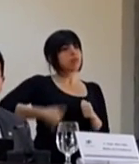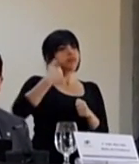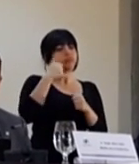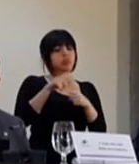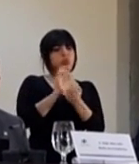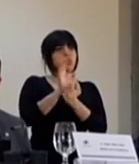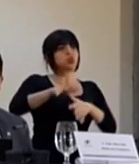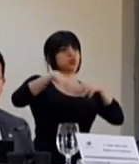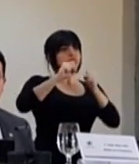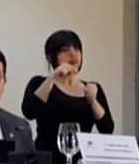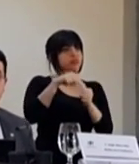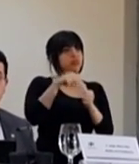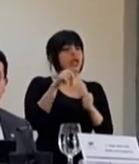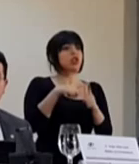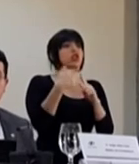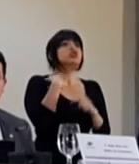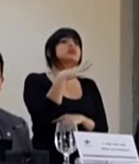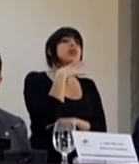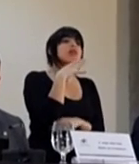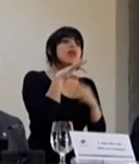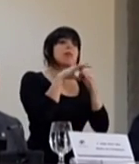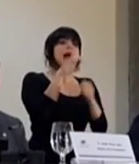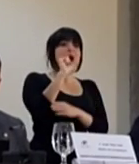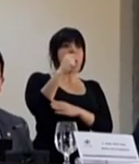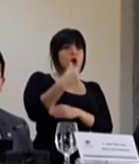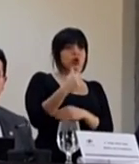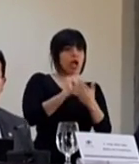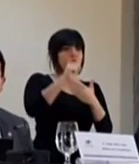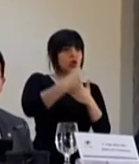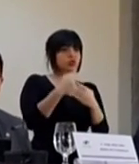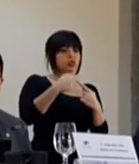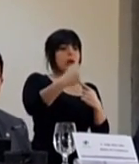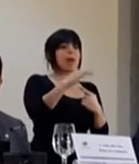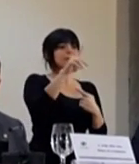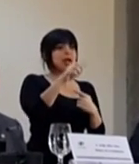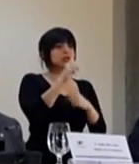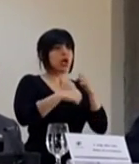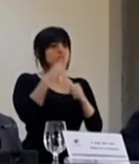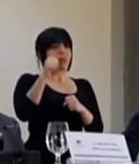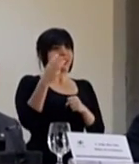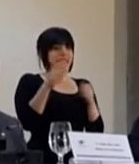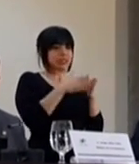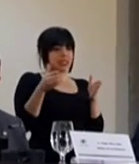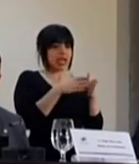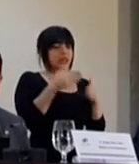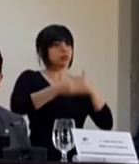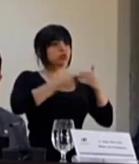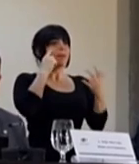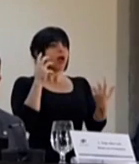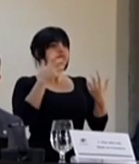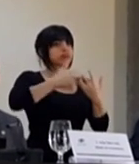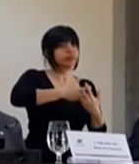curso de INAH y es lo que esperamos. Por eso es que hablamos de agosto a marzo de 2016, hacer todo este proceso de